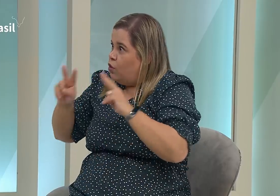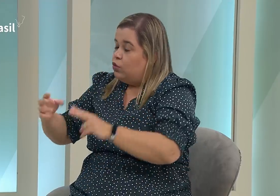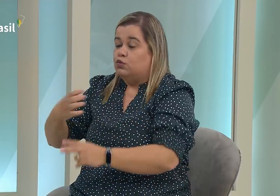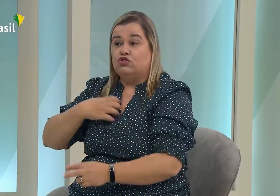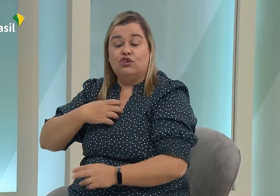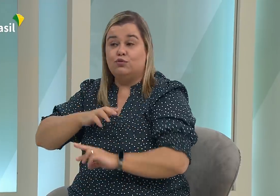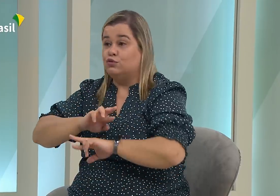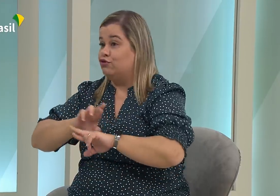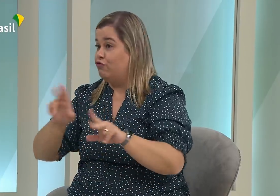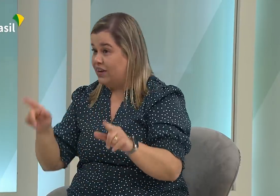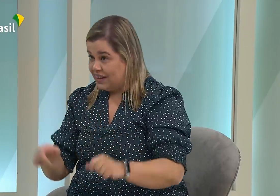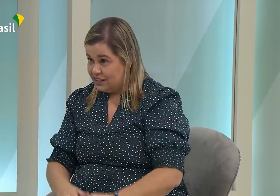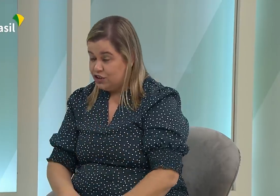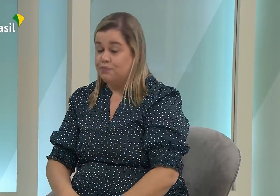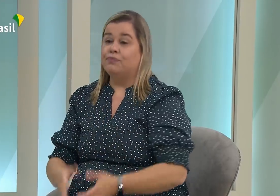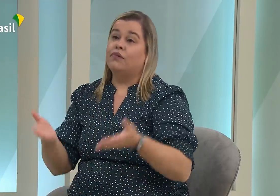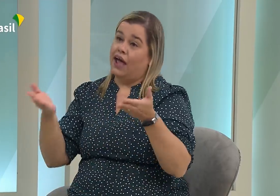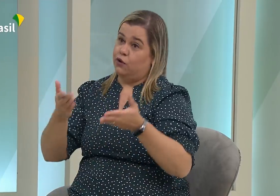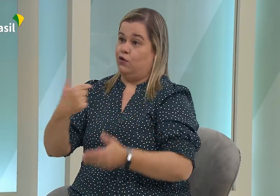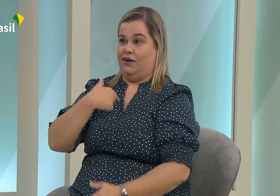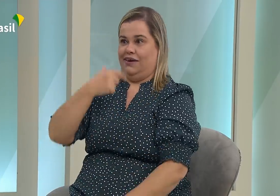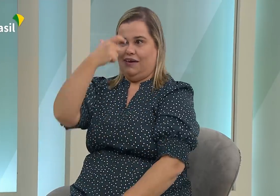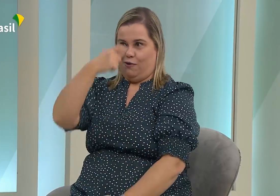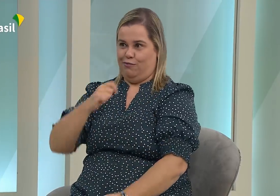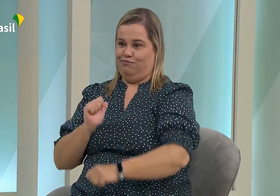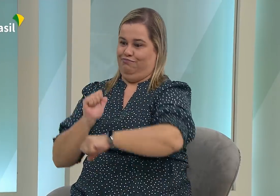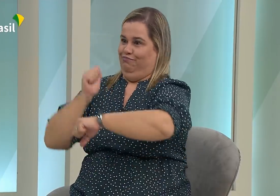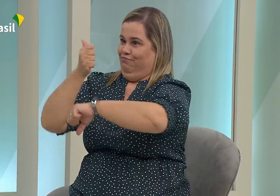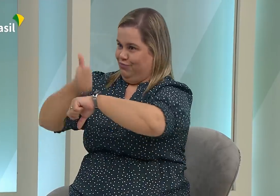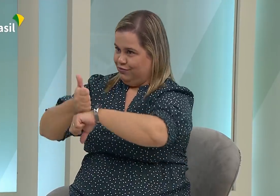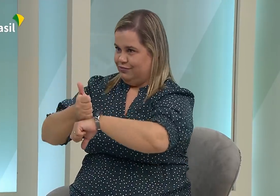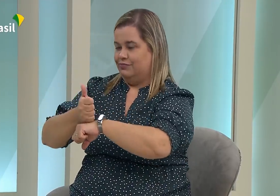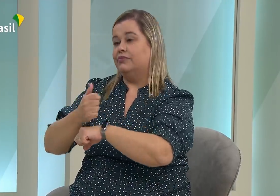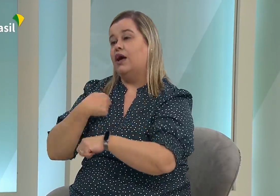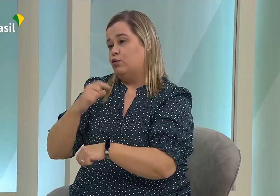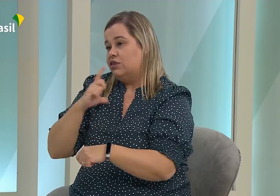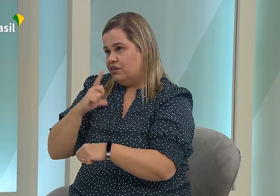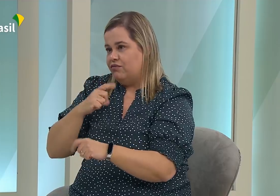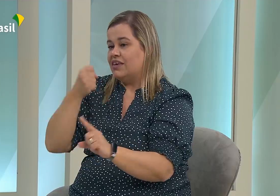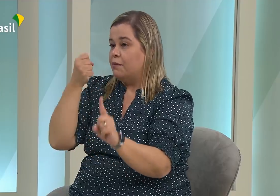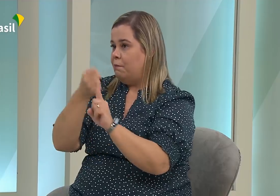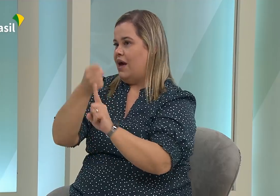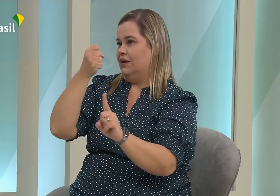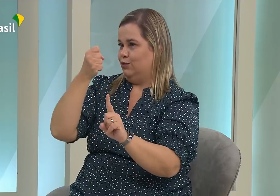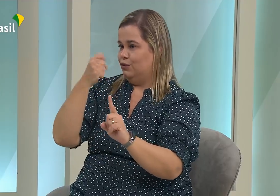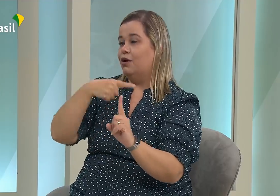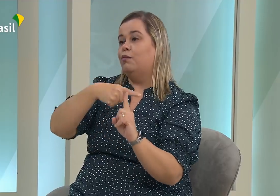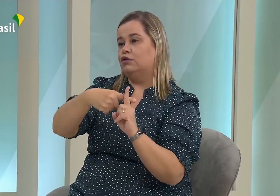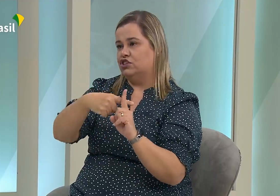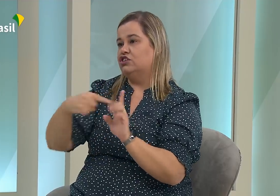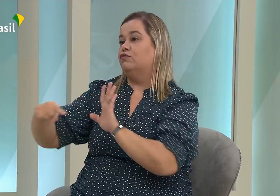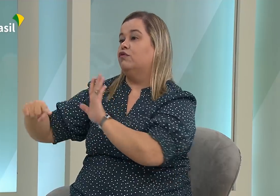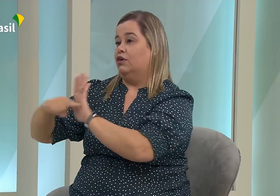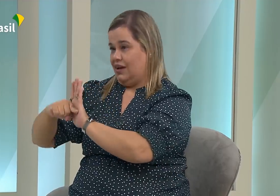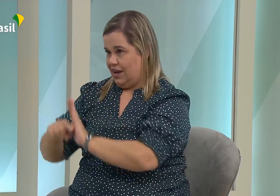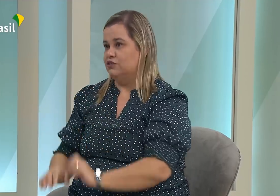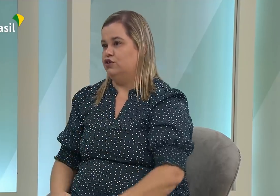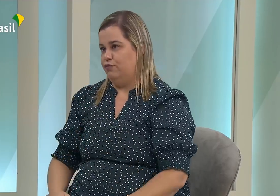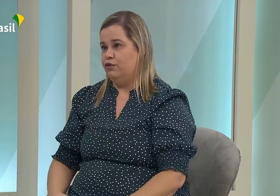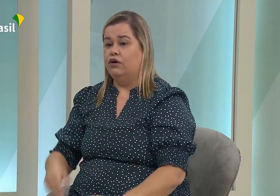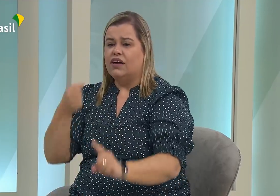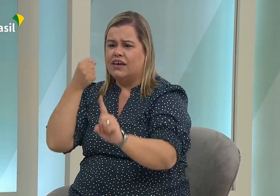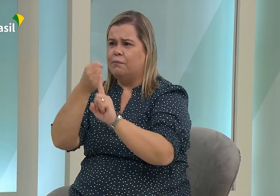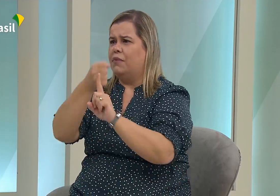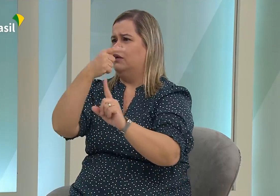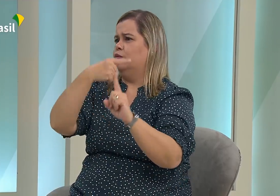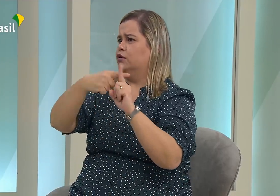ele está na sociedade como qualquer outra pessoa e se sente muito bem. Agora, falando de mim, quando eu assumi, eu